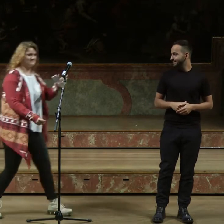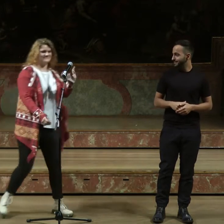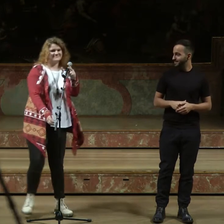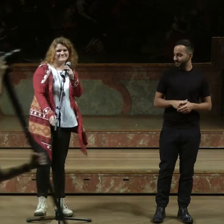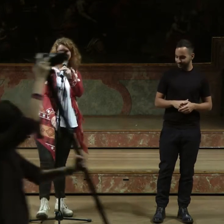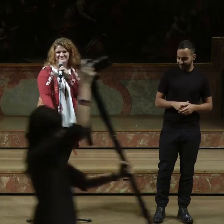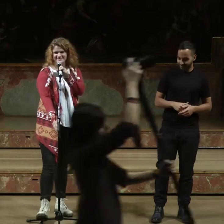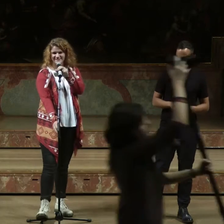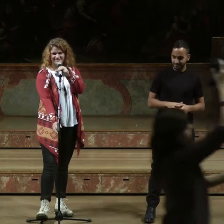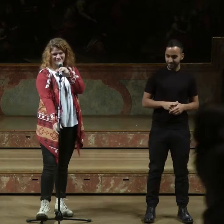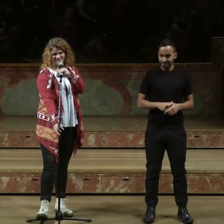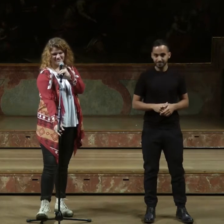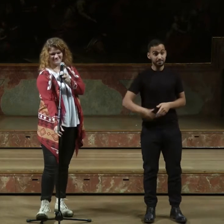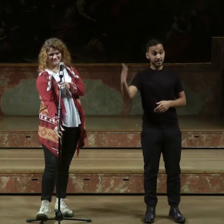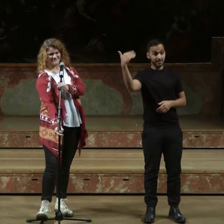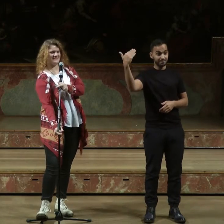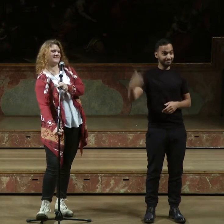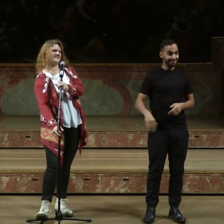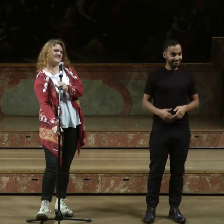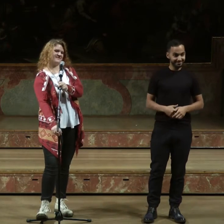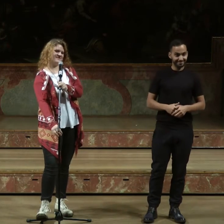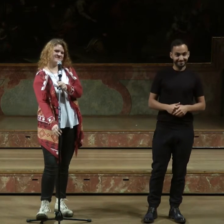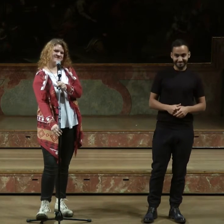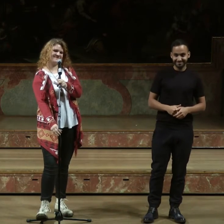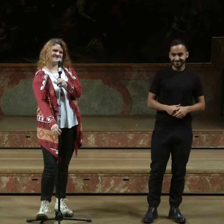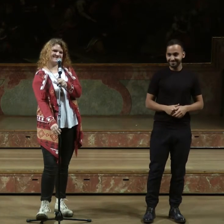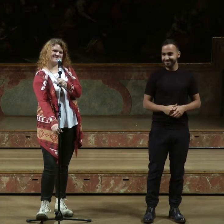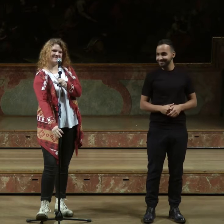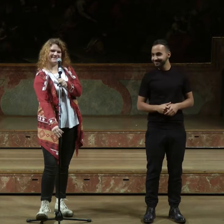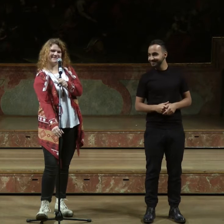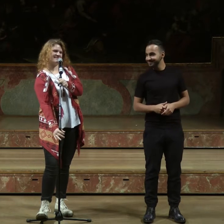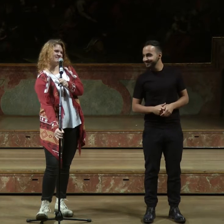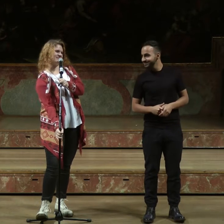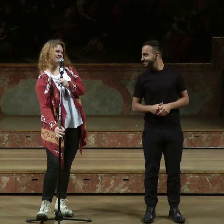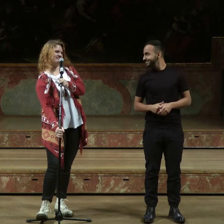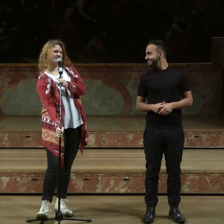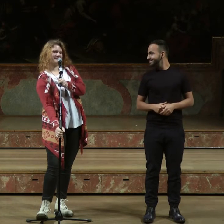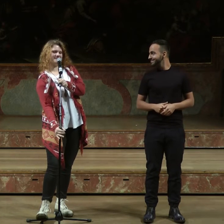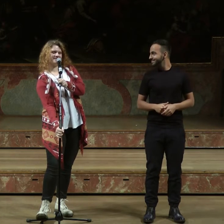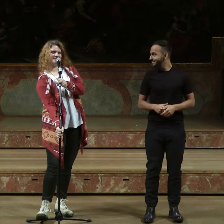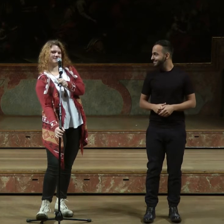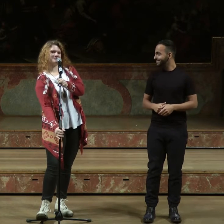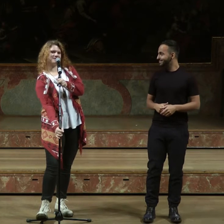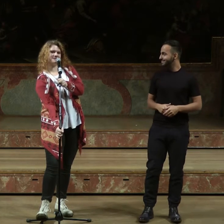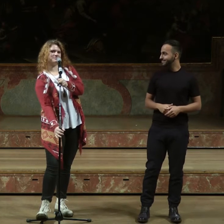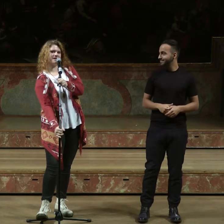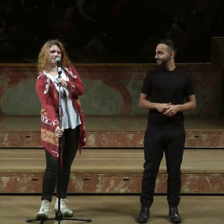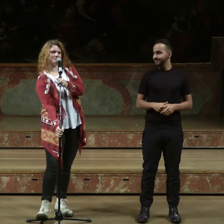Grüß euch, ich bin irgendwie total sprachlos